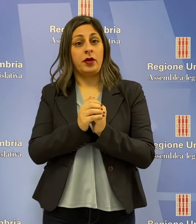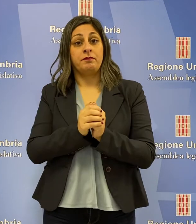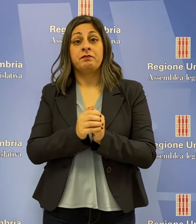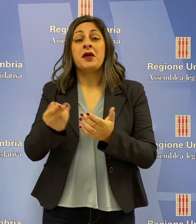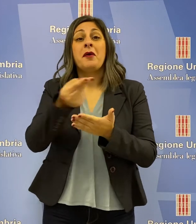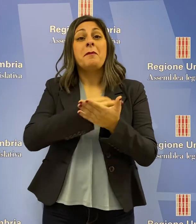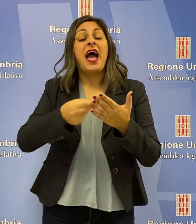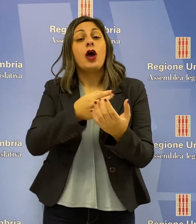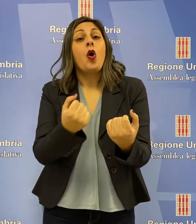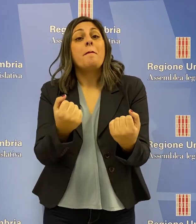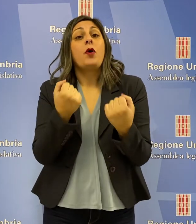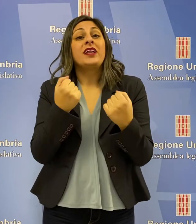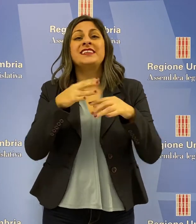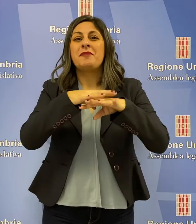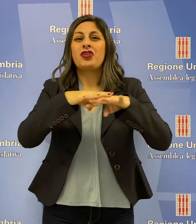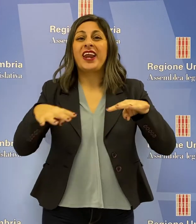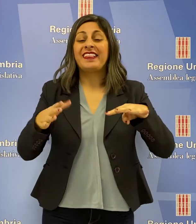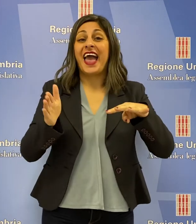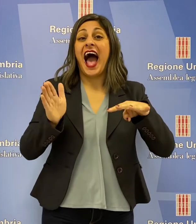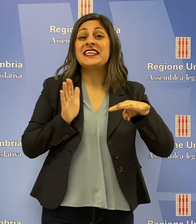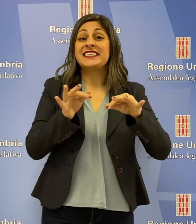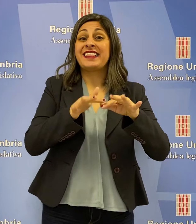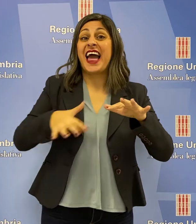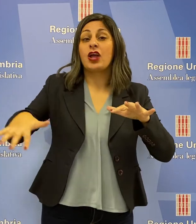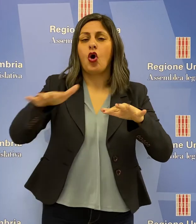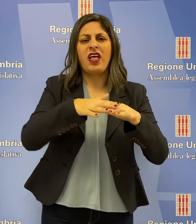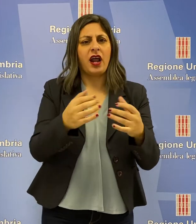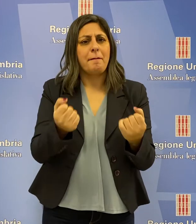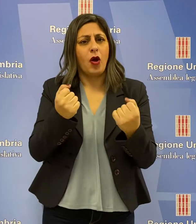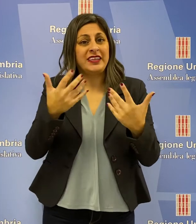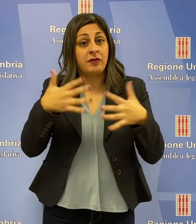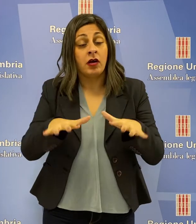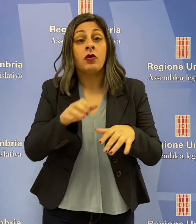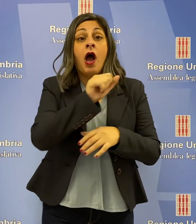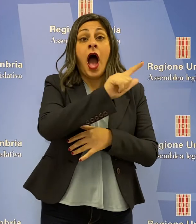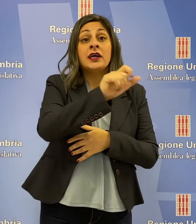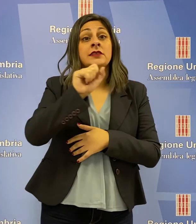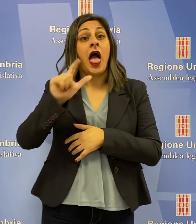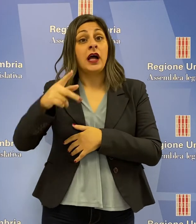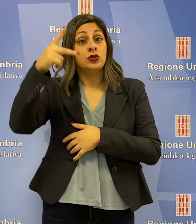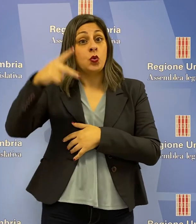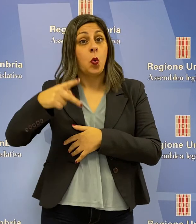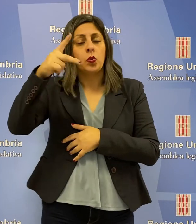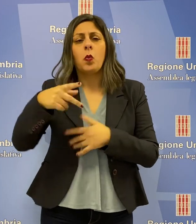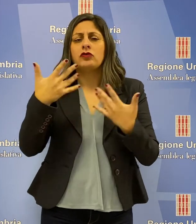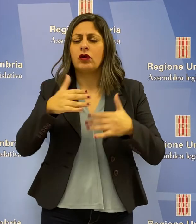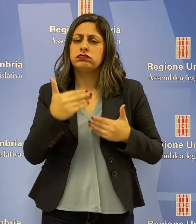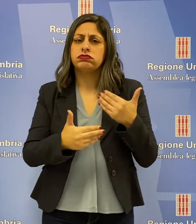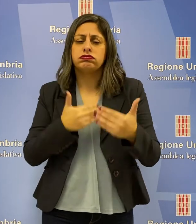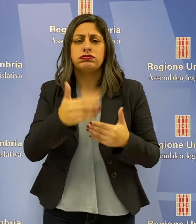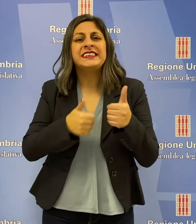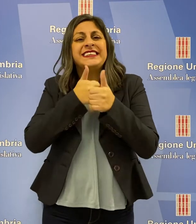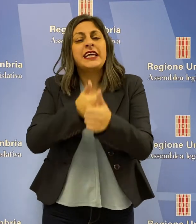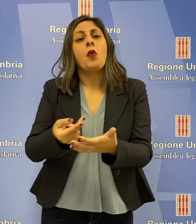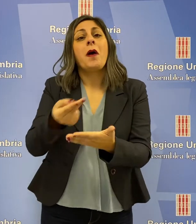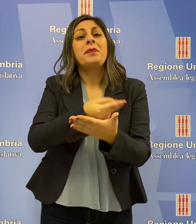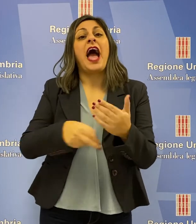approvato il piano di potenziamento della rete assistenziale territoriale. Le due ASL stanno lavorando per andare verso l'attuazione del piano regionale,